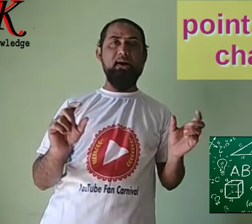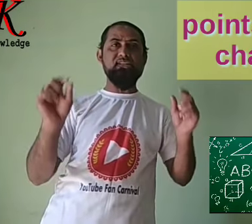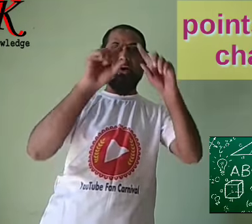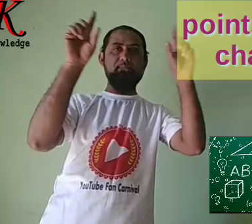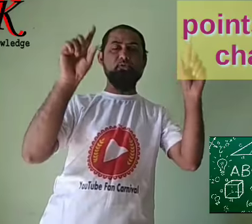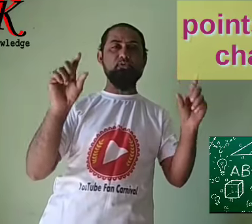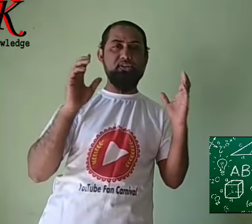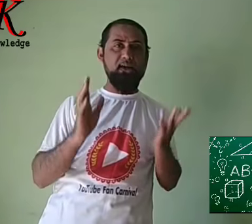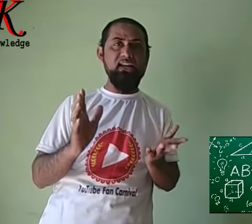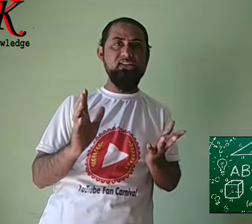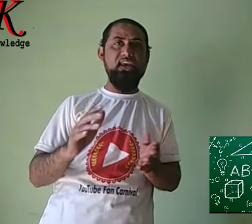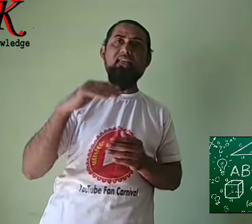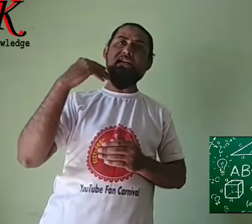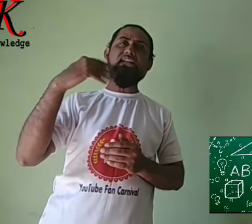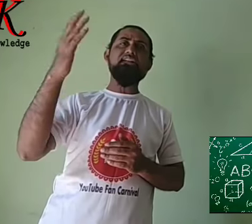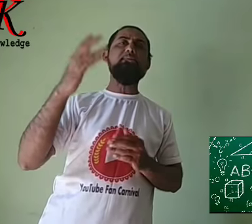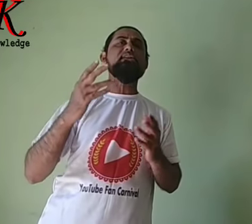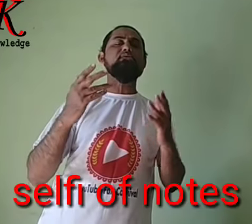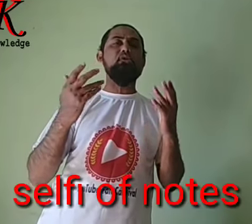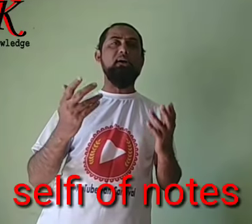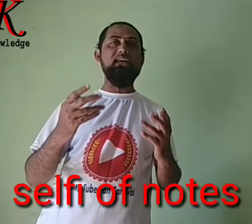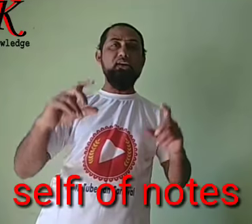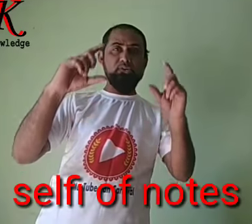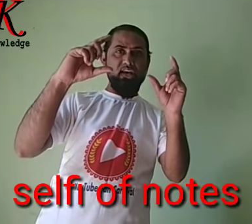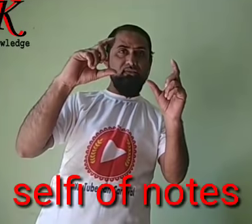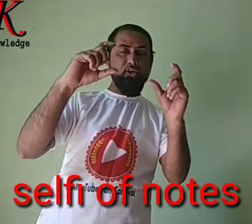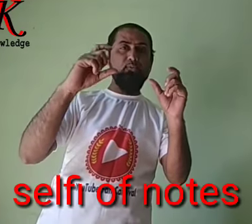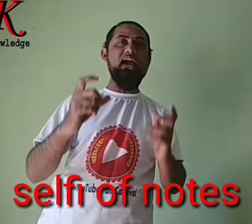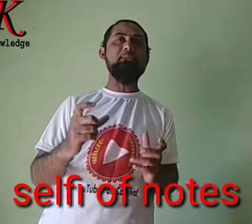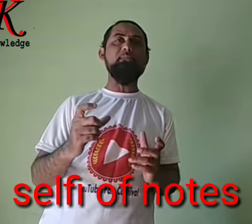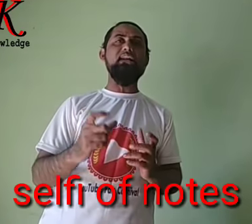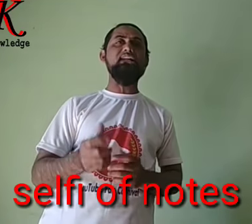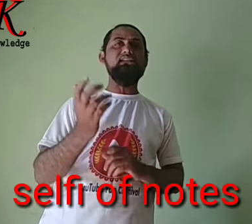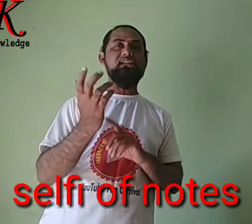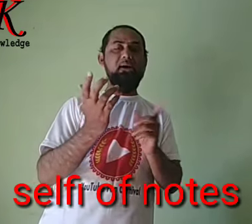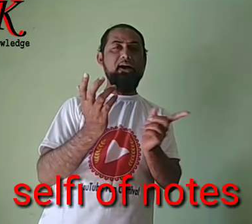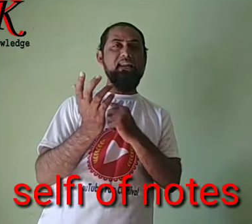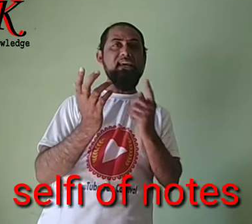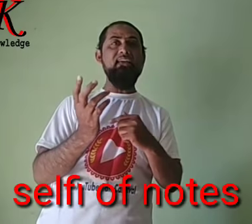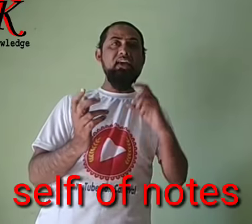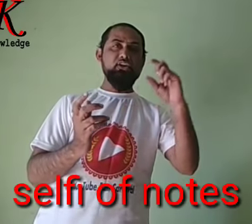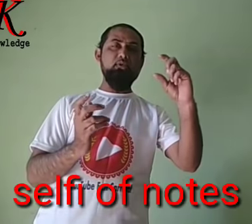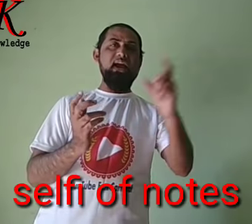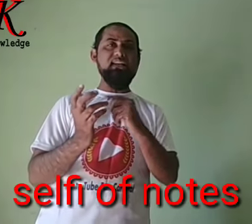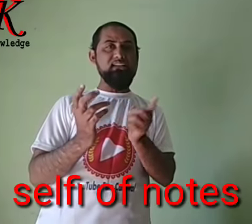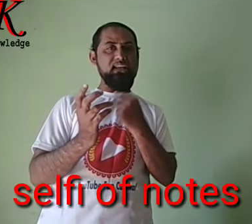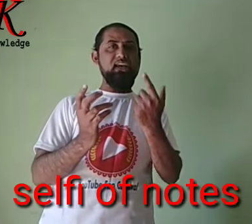पास वहां पर उनको चिपका लीजिए चलते फिरते उसको पढ़िए उसके photo mobile पर भी ले लीजिए जब आप खाली है तो mobile के जरिए